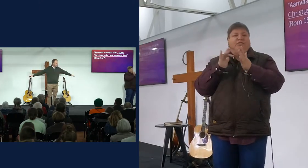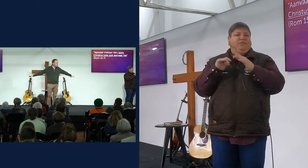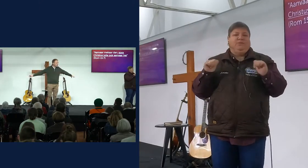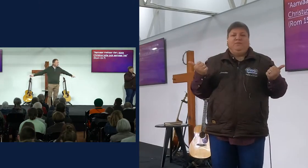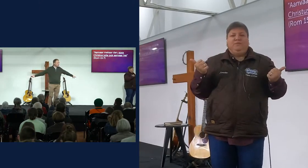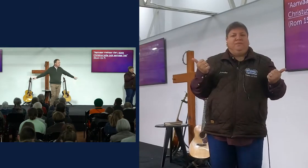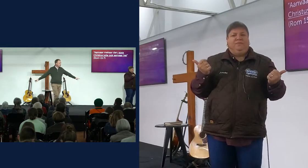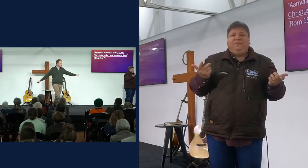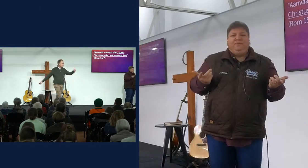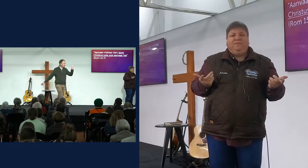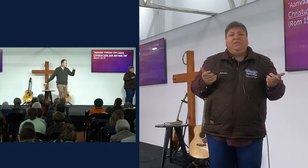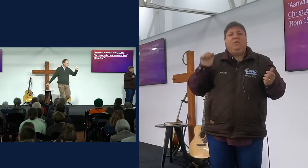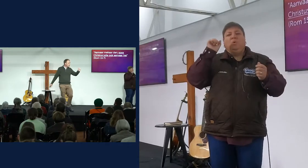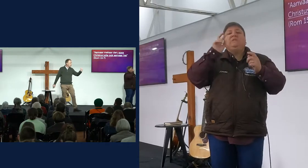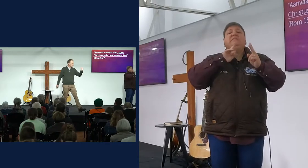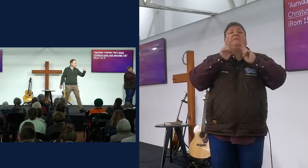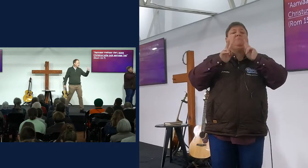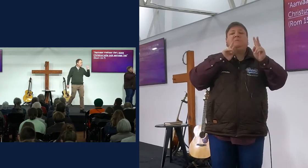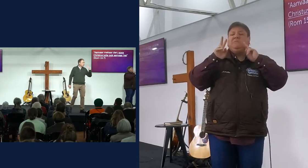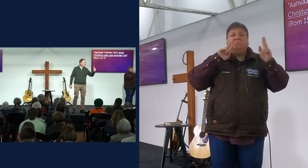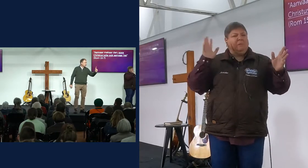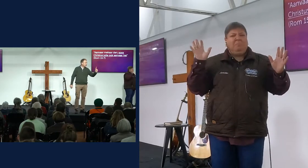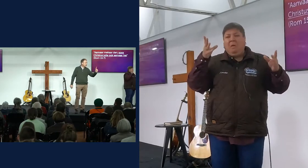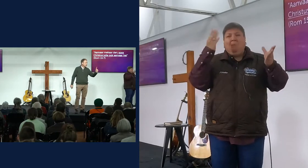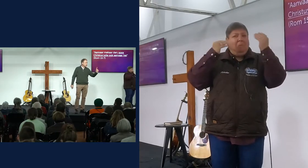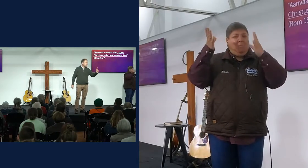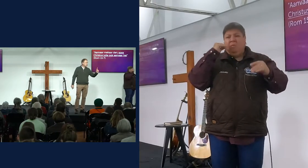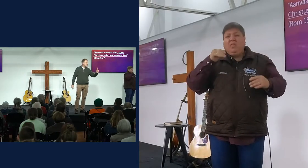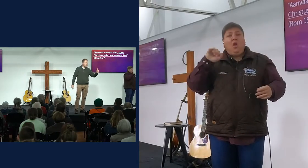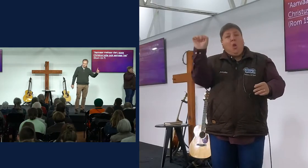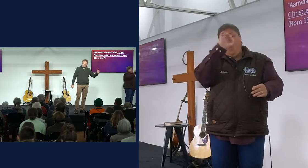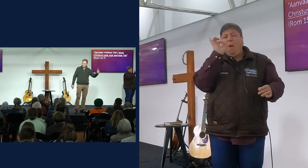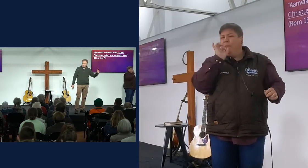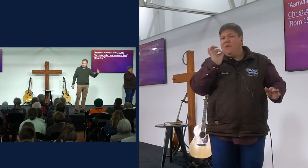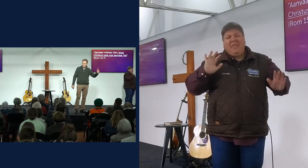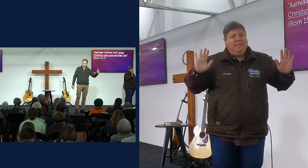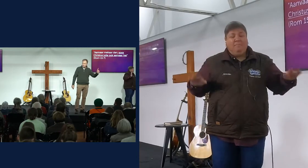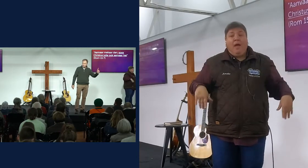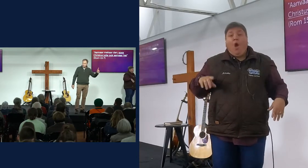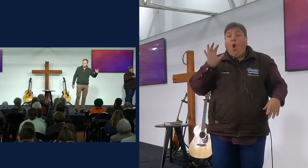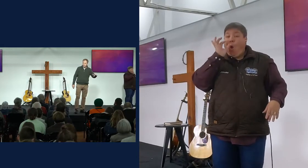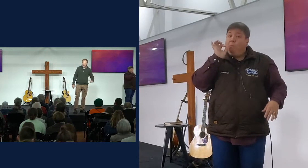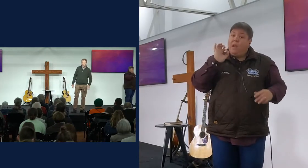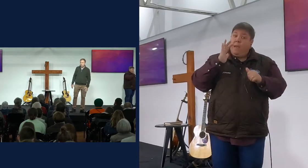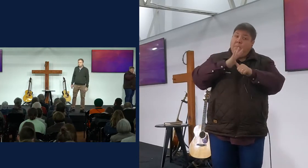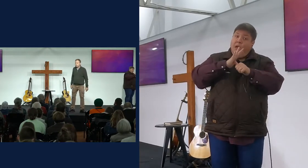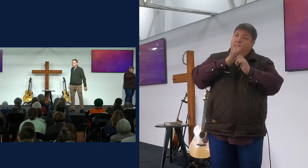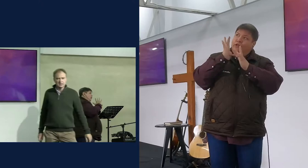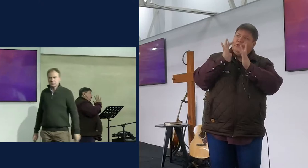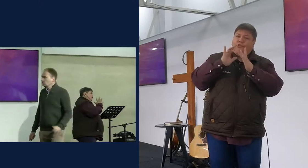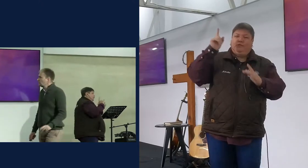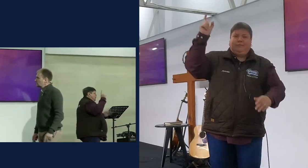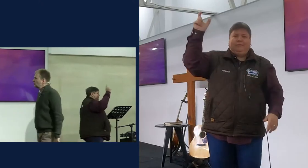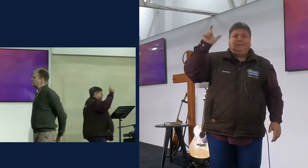al die stemmen al buiten nie, das net een opinie oor my leven, wat werkelijk talent is, Jesus, stem jylle saam, ok, nommer 3,